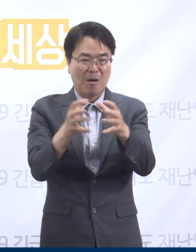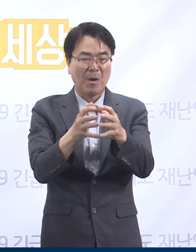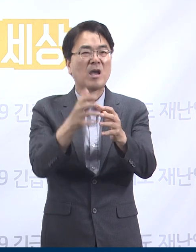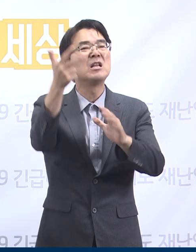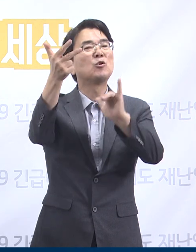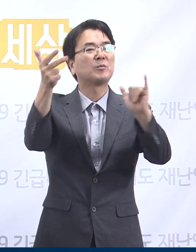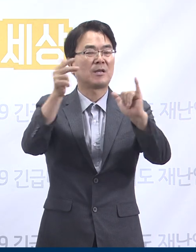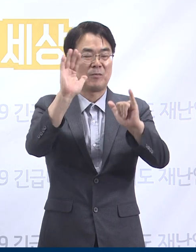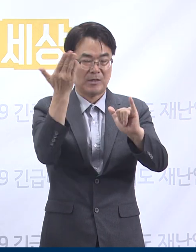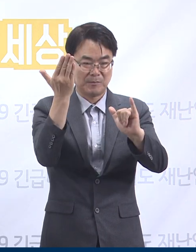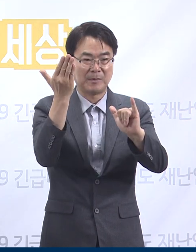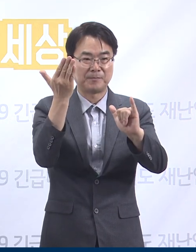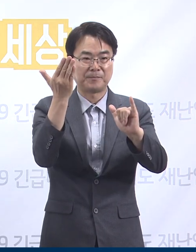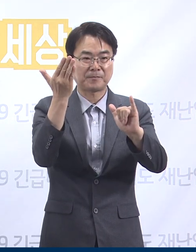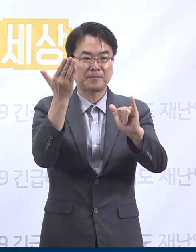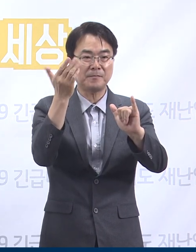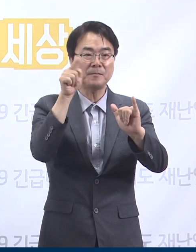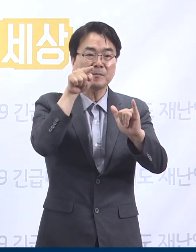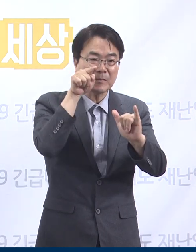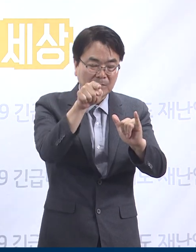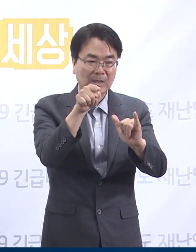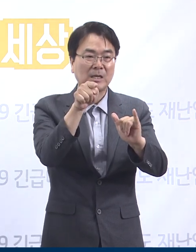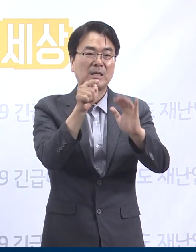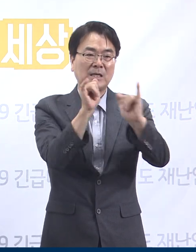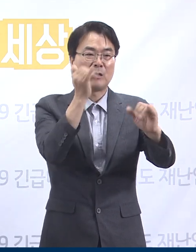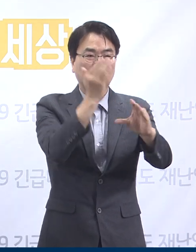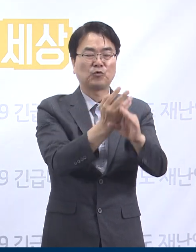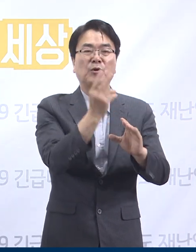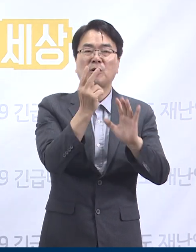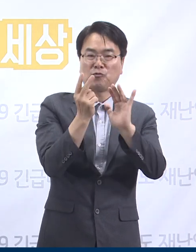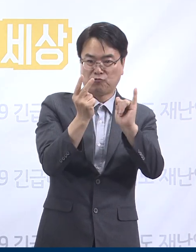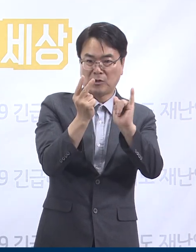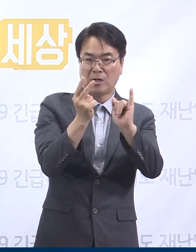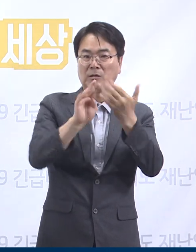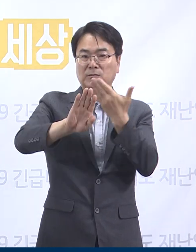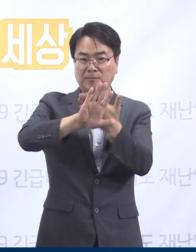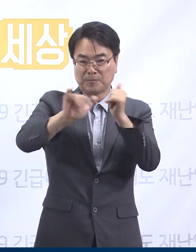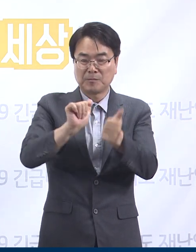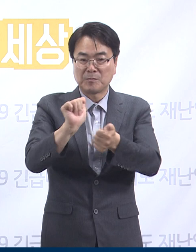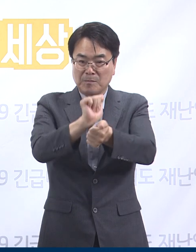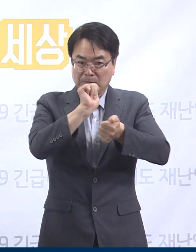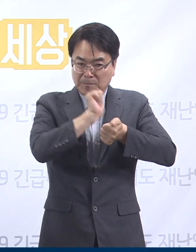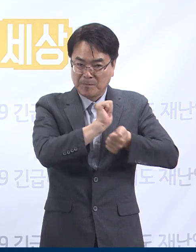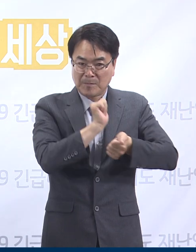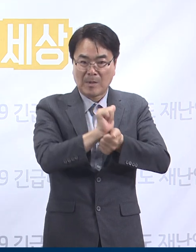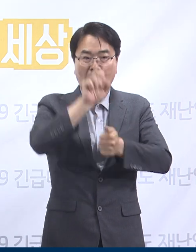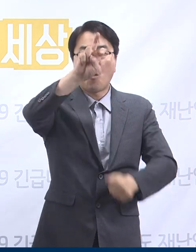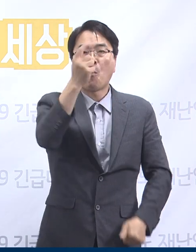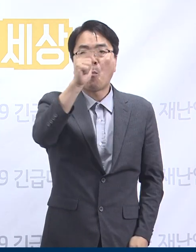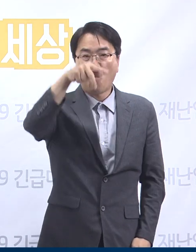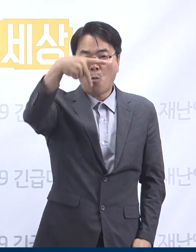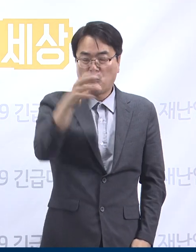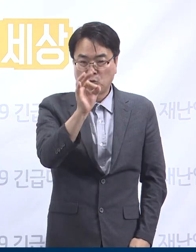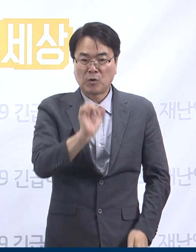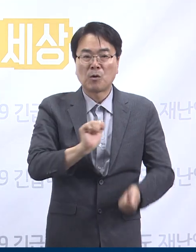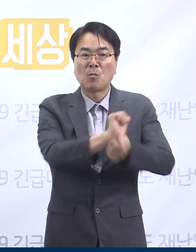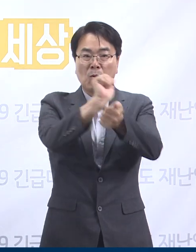확진자 1명은 기확진된 용인 거주자의 접촉자이며 감염 경로에 대해서는 역학조사 중입니다.